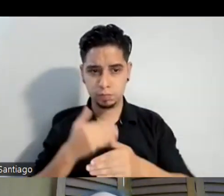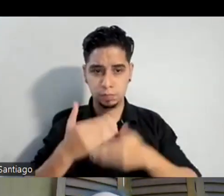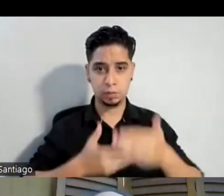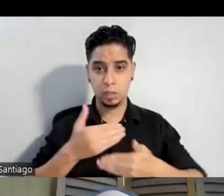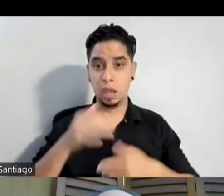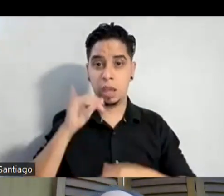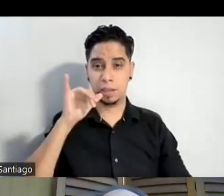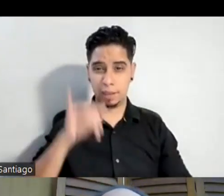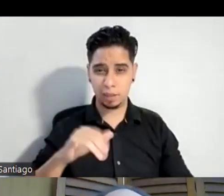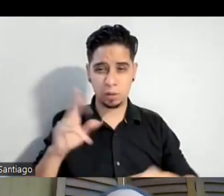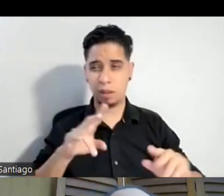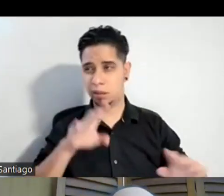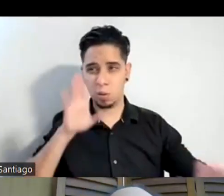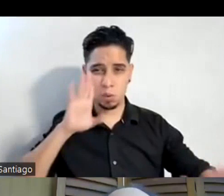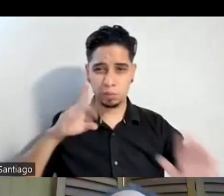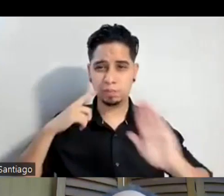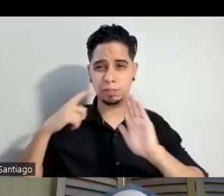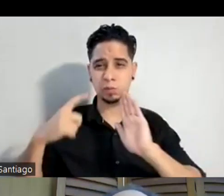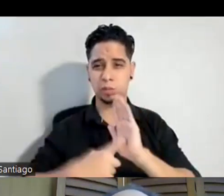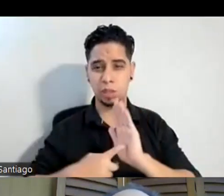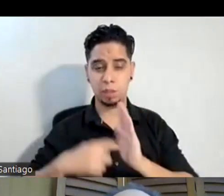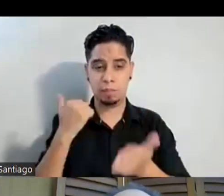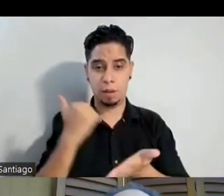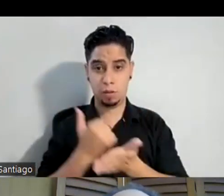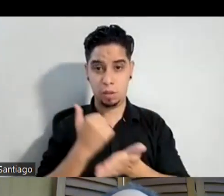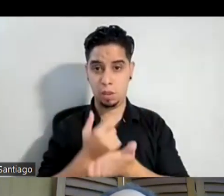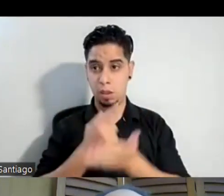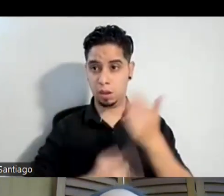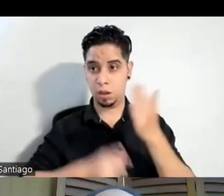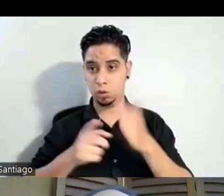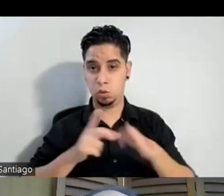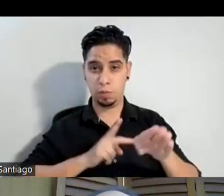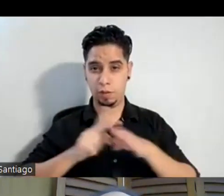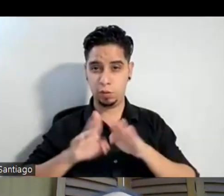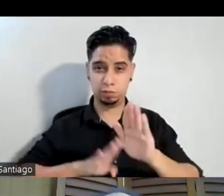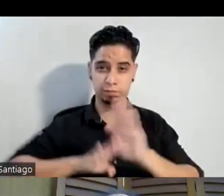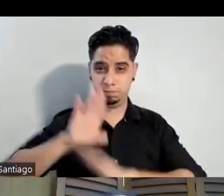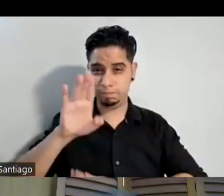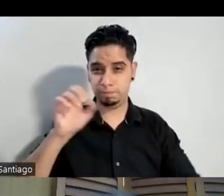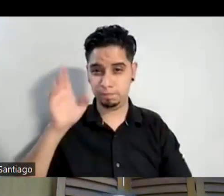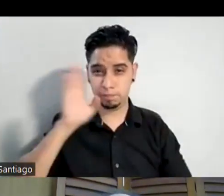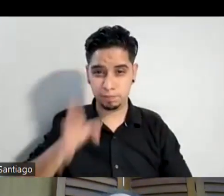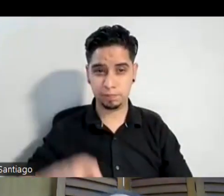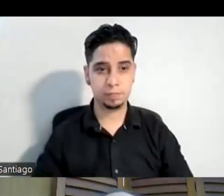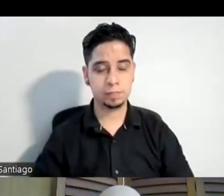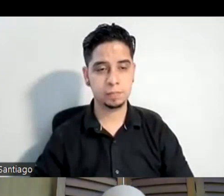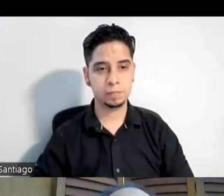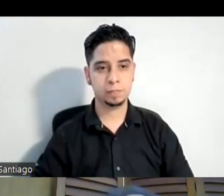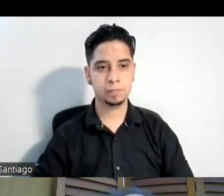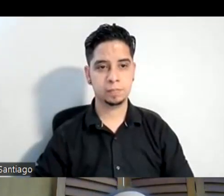público y va a ayudar a que tu carrera siga desarrollándose y la obra se cohesiona tú sabes es lo que yo